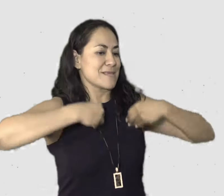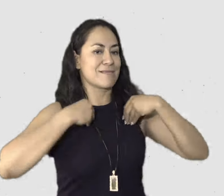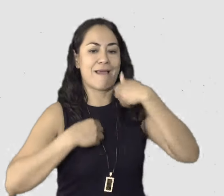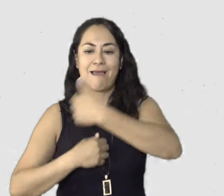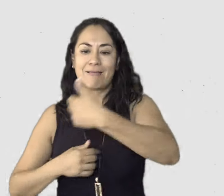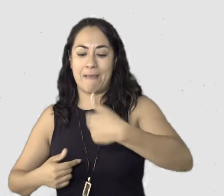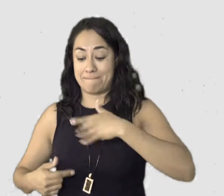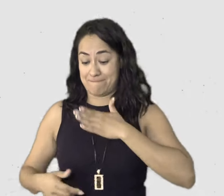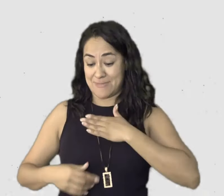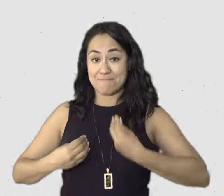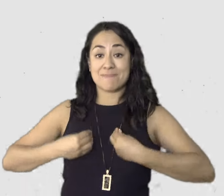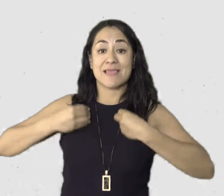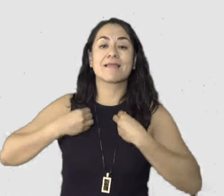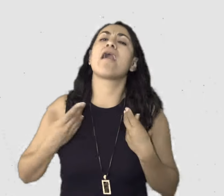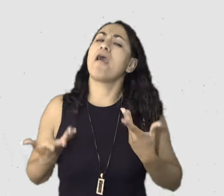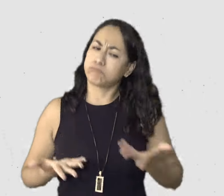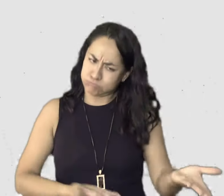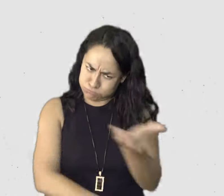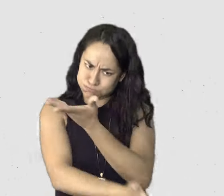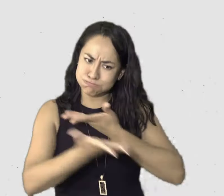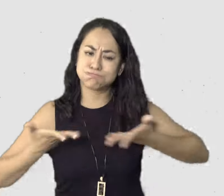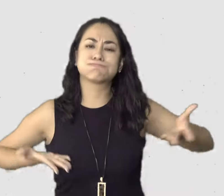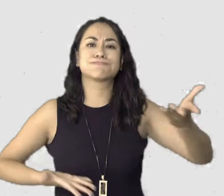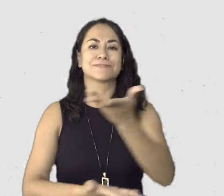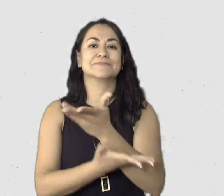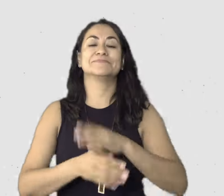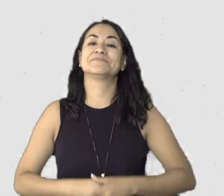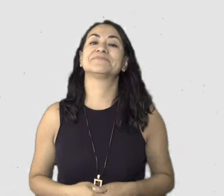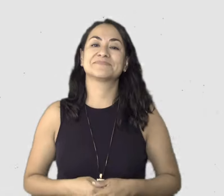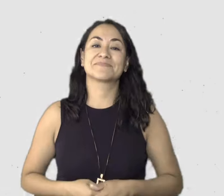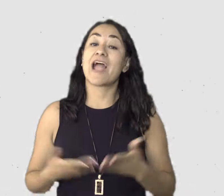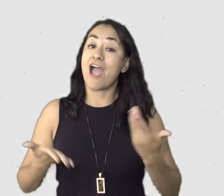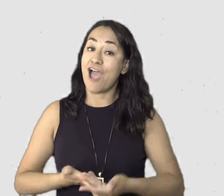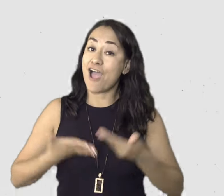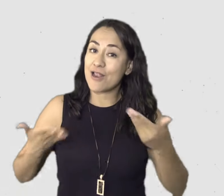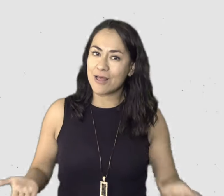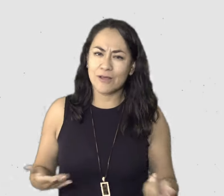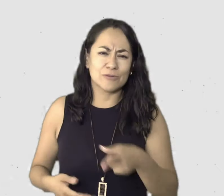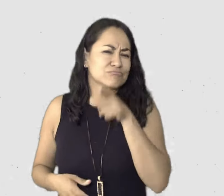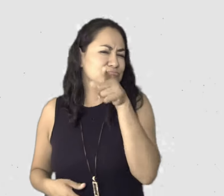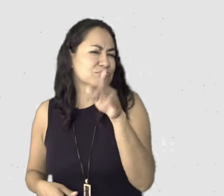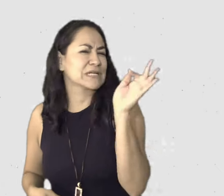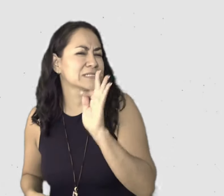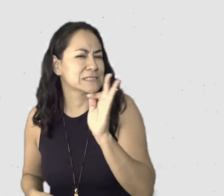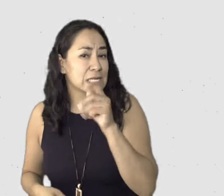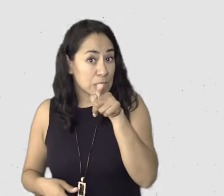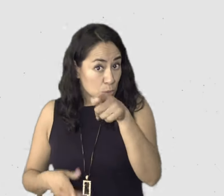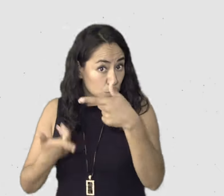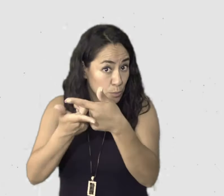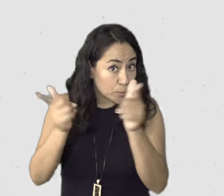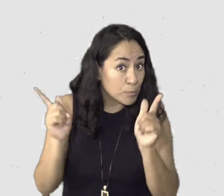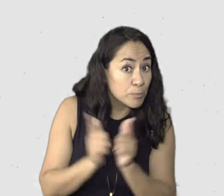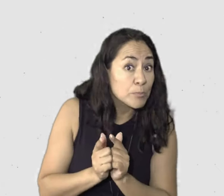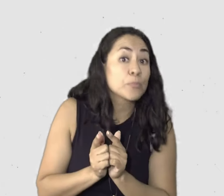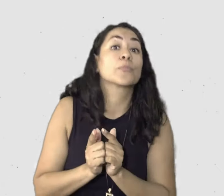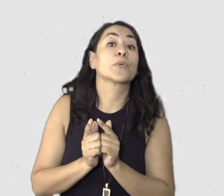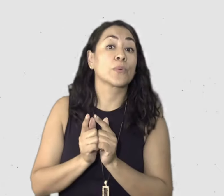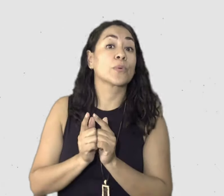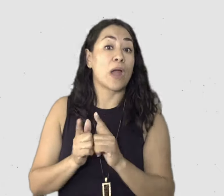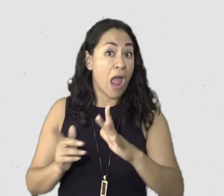vamos viviendo en conjunto en este reto. Y si ustedes tienen ya una tribu, algo que yo soy muy conscientes que cuando los